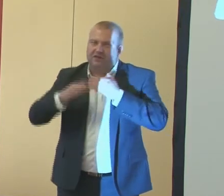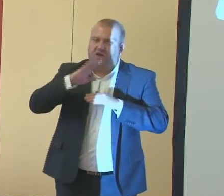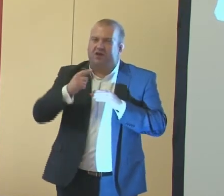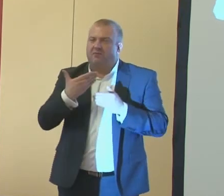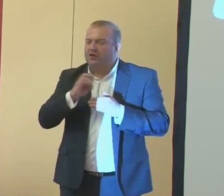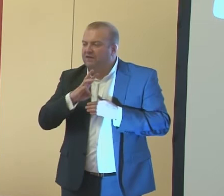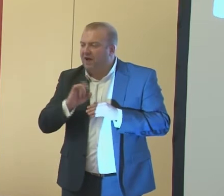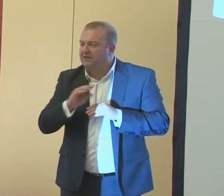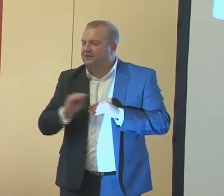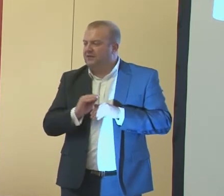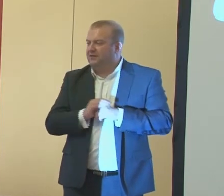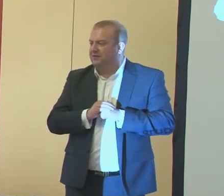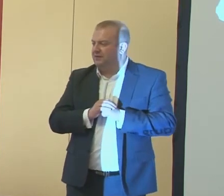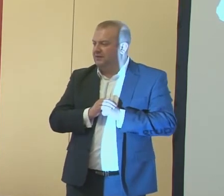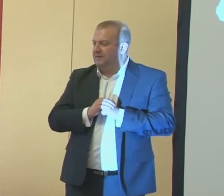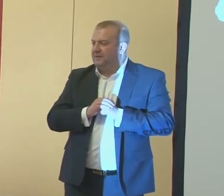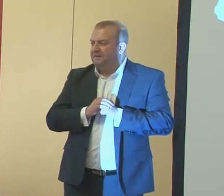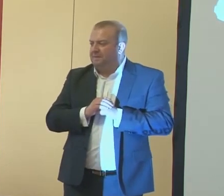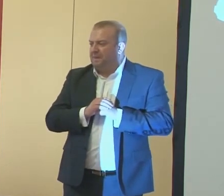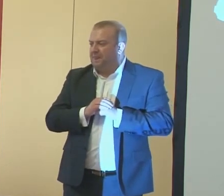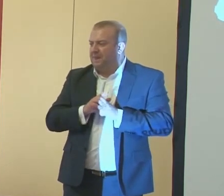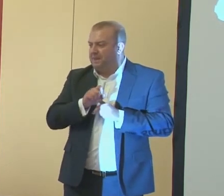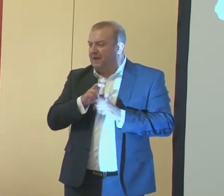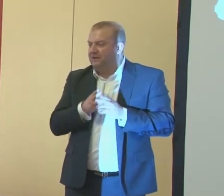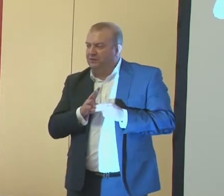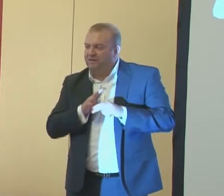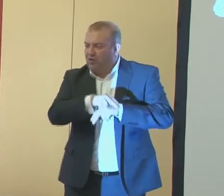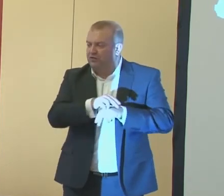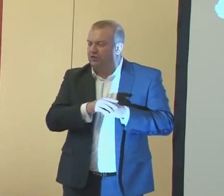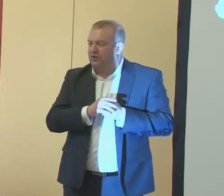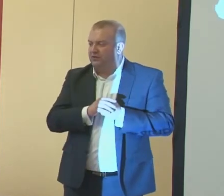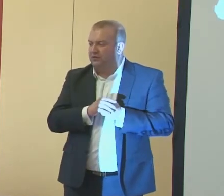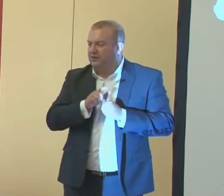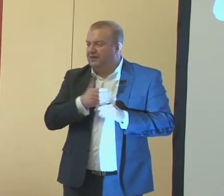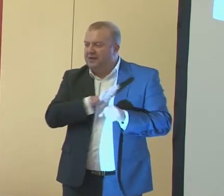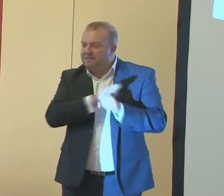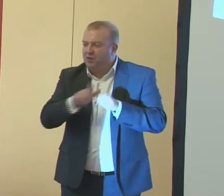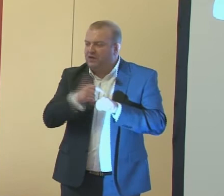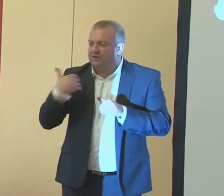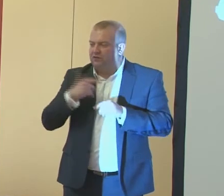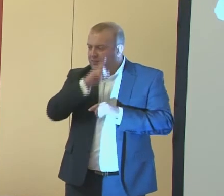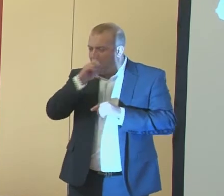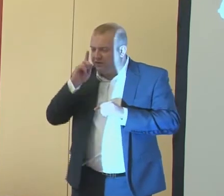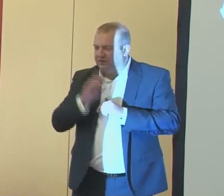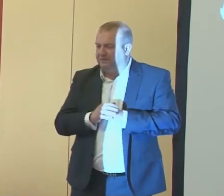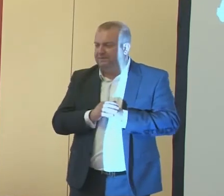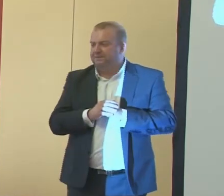efektywnego rozwoju dziecka, tak aby go włączać jak najpełniej w życie społeczne.